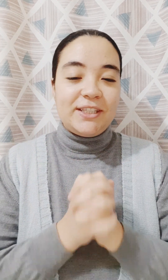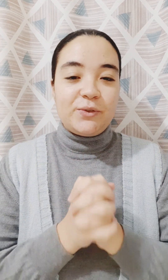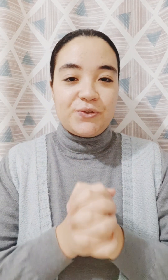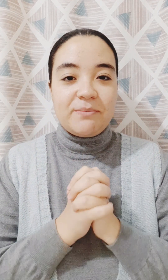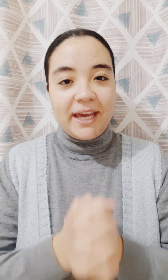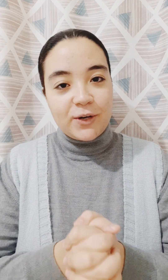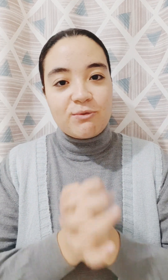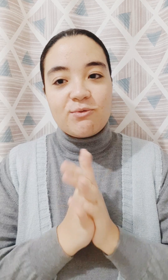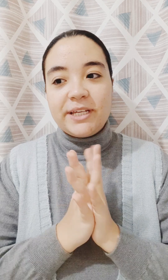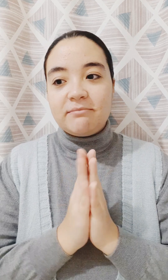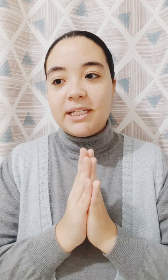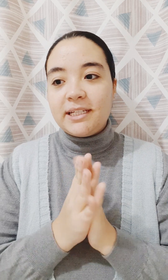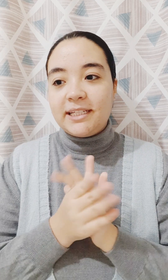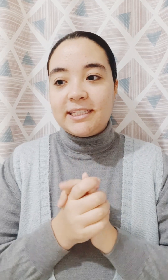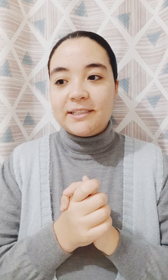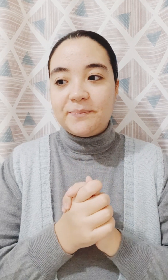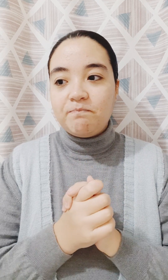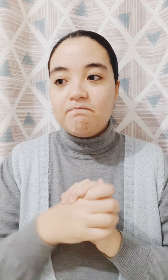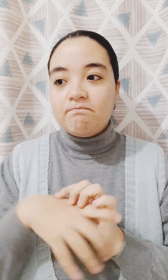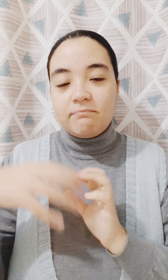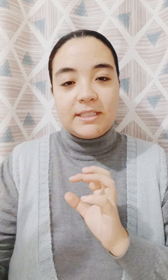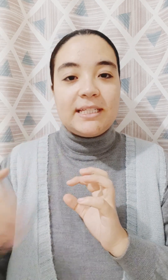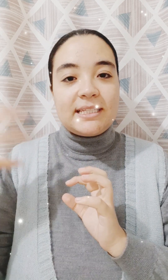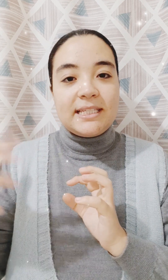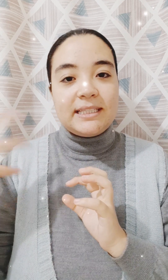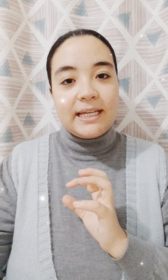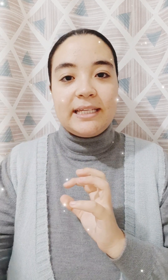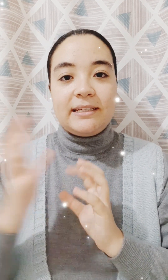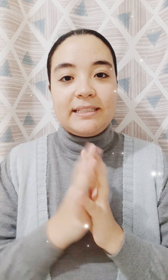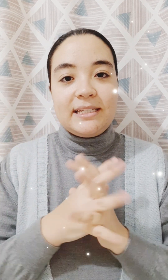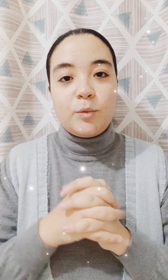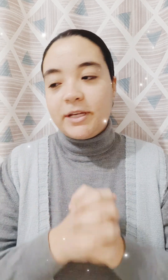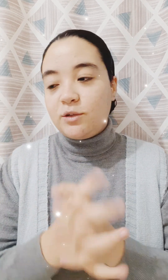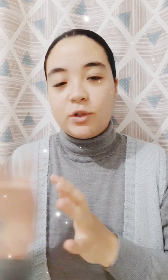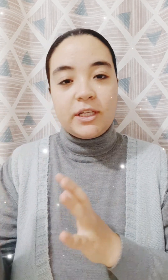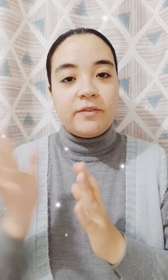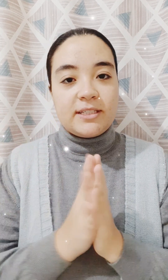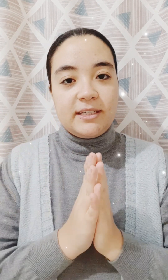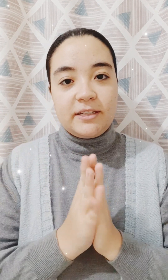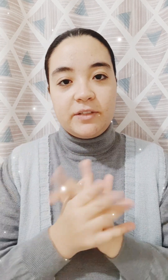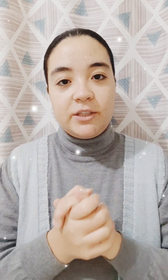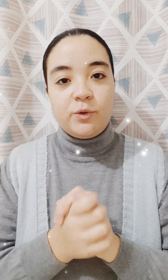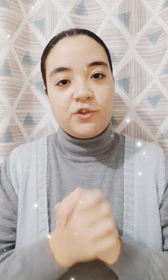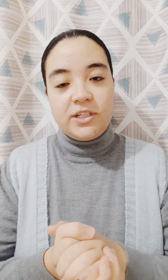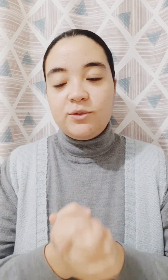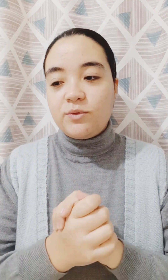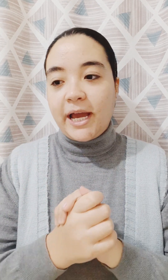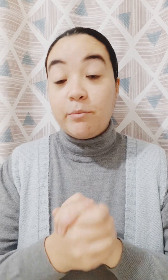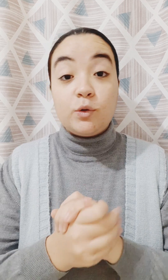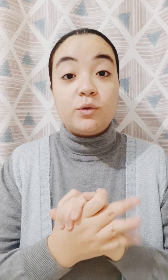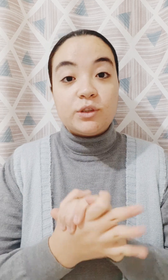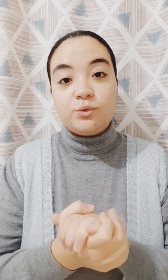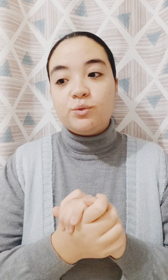معاكم و أتمنى أن تيجي سنين تانية كتير مميزة و مختلفة زي 2022 وأحب أقولكم أن أنتم